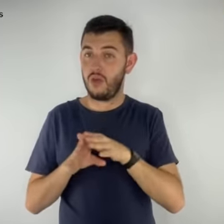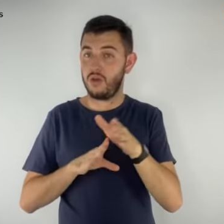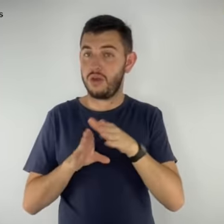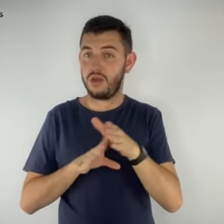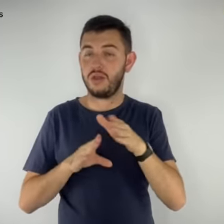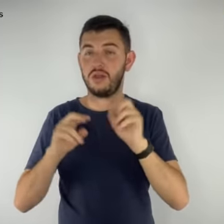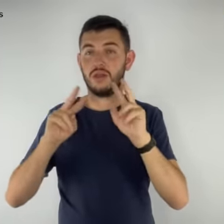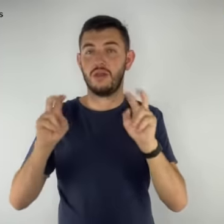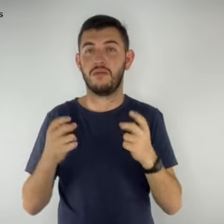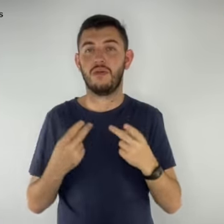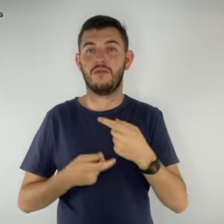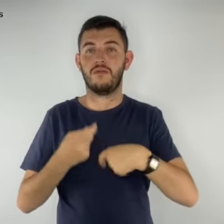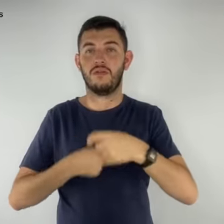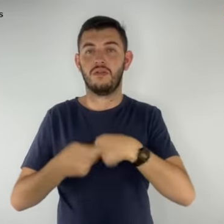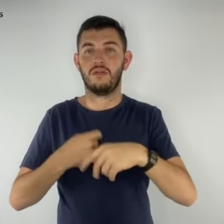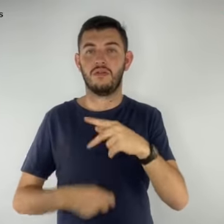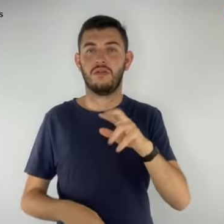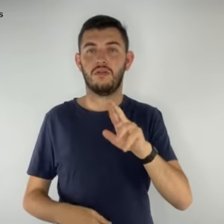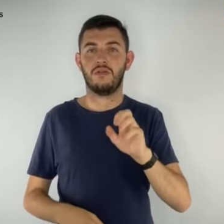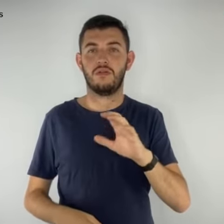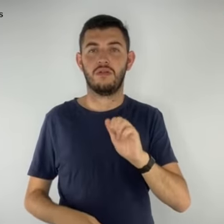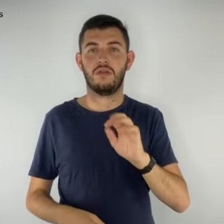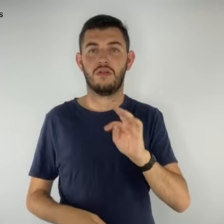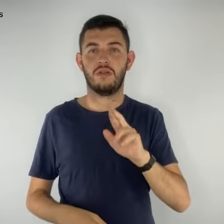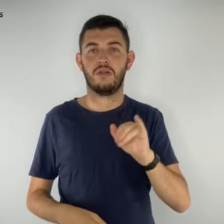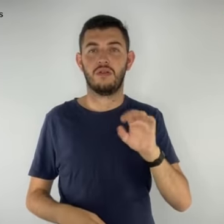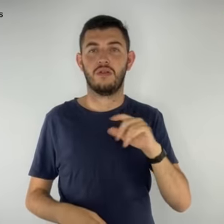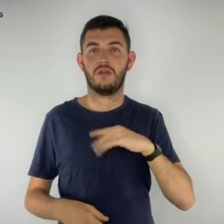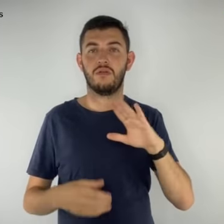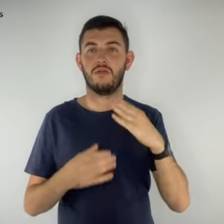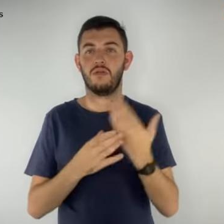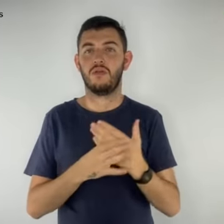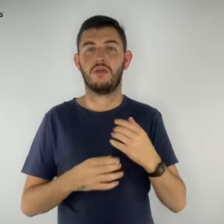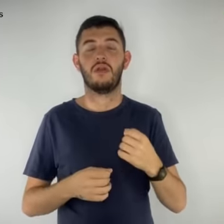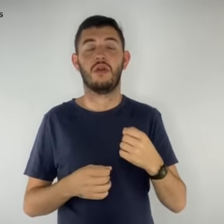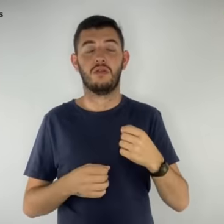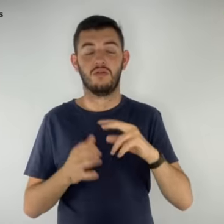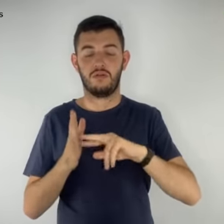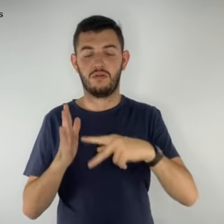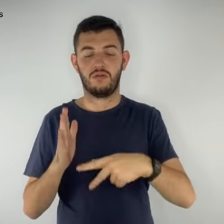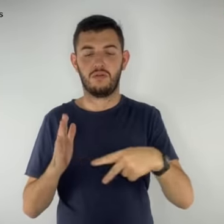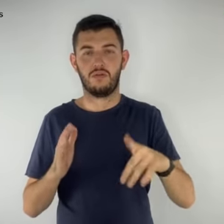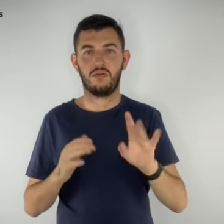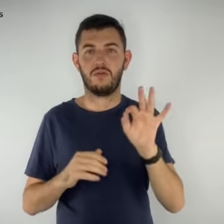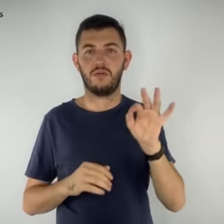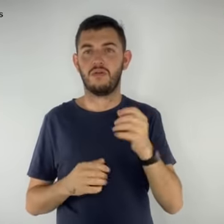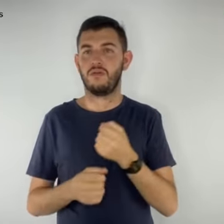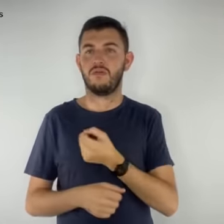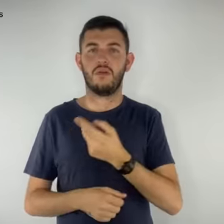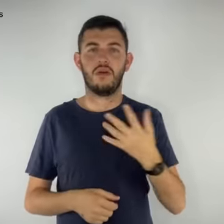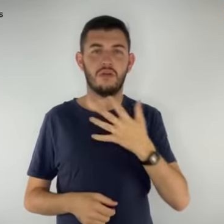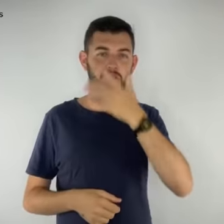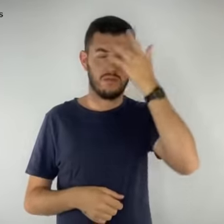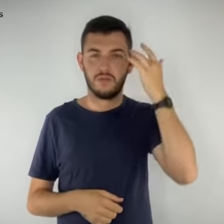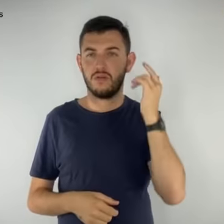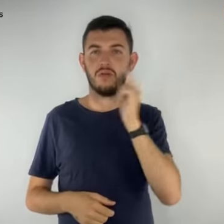Diante das ações judiciais propostas pelo sindicato, muitos têm garantido o direito de